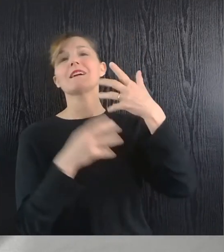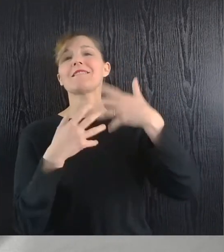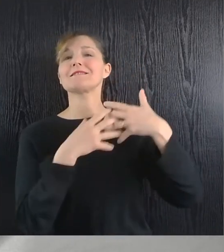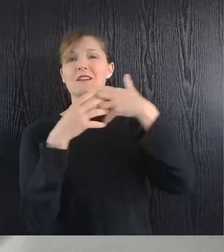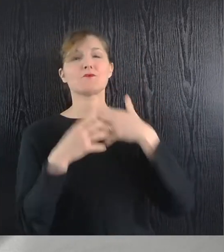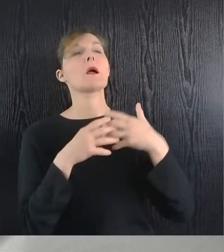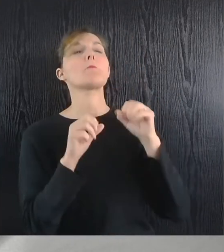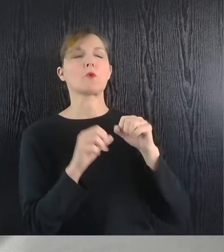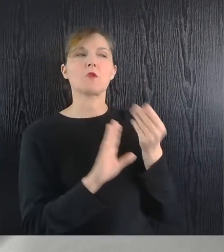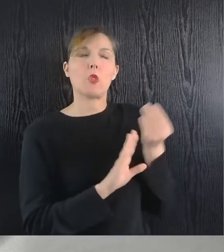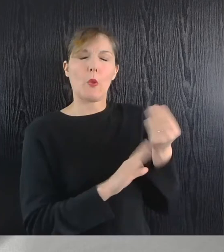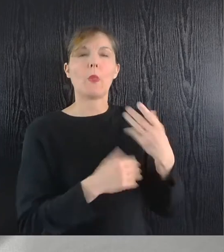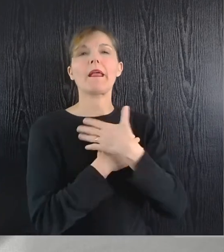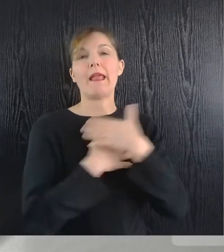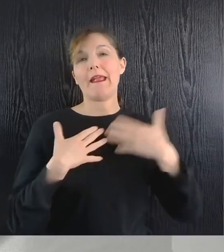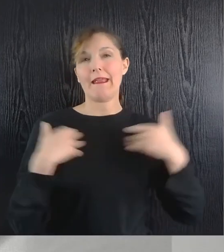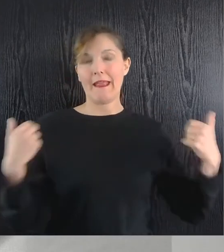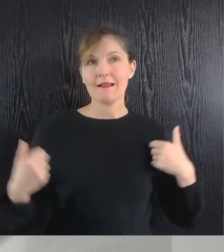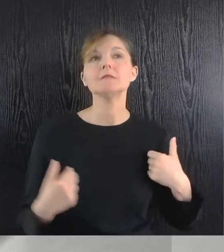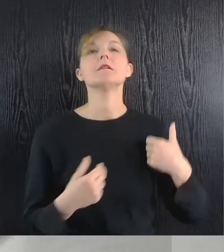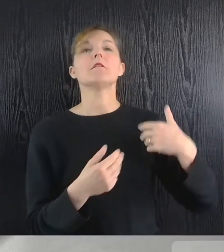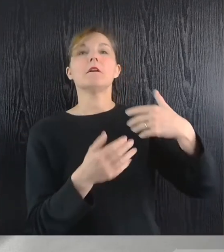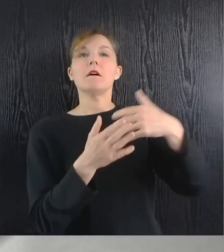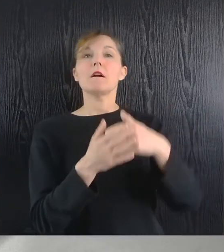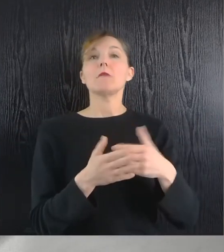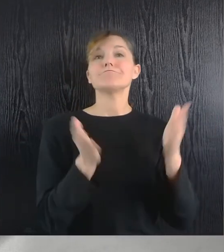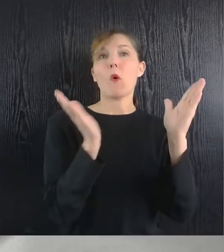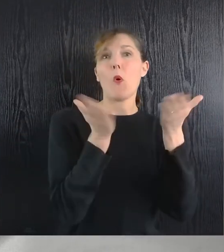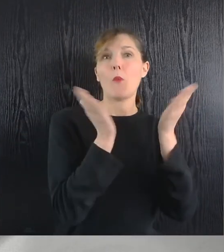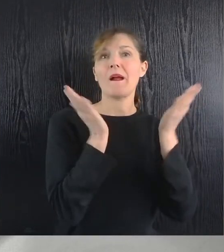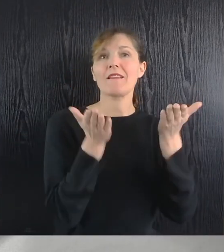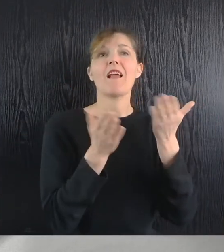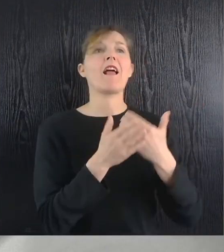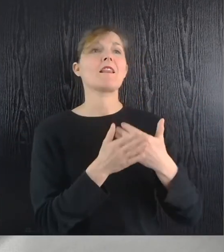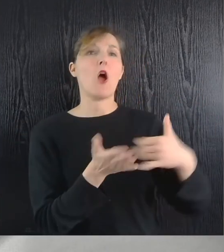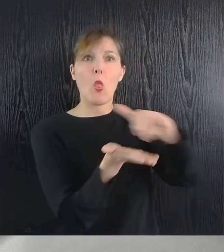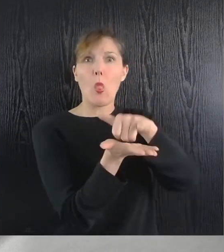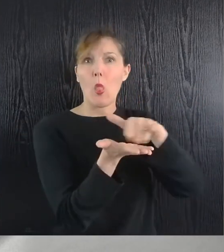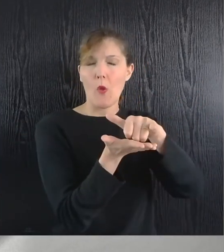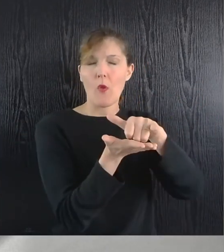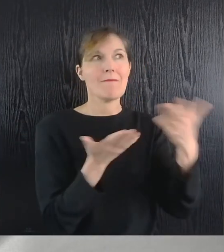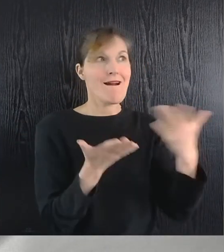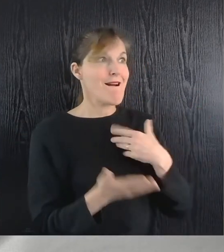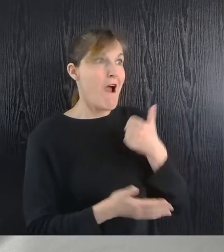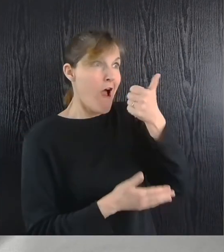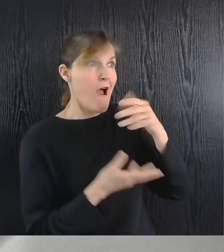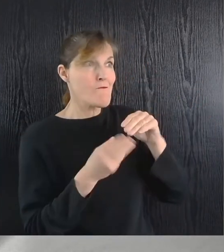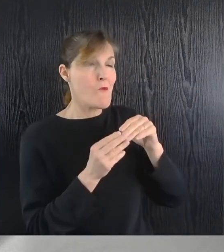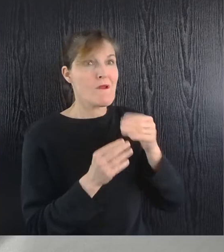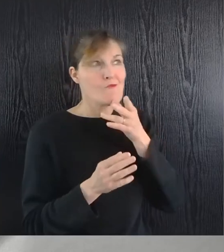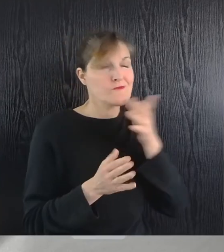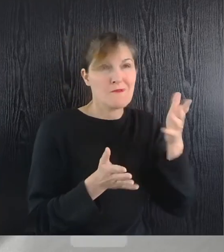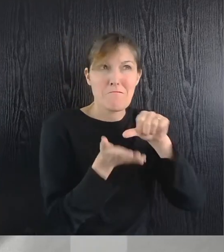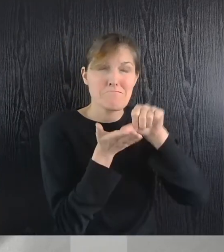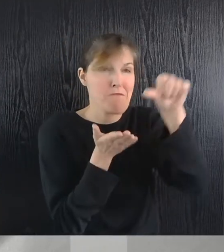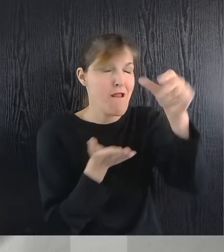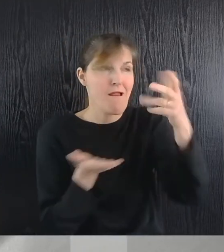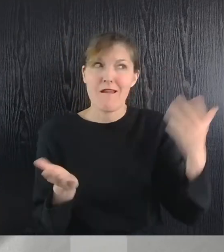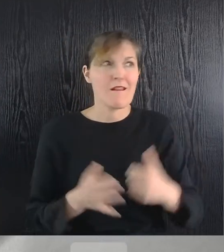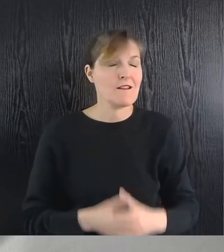maladie. Sa clinique était à New York. « Mais il y a un seul problème. Vous ne pourrez pas le payer.